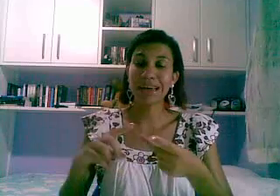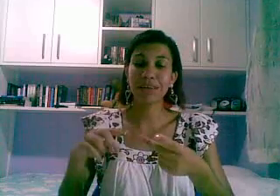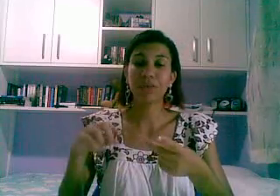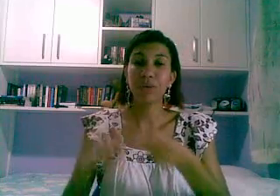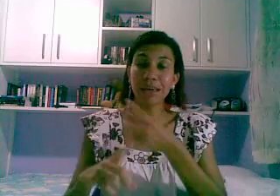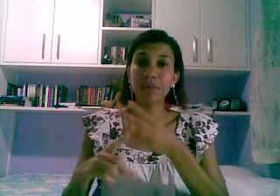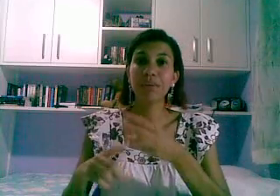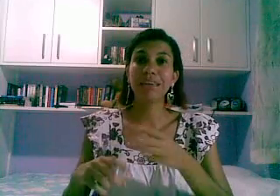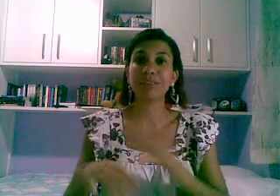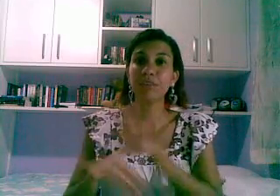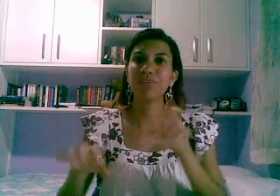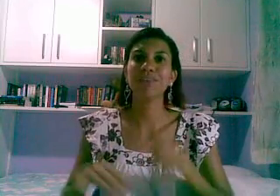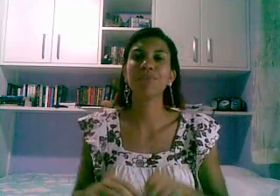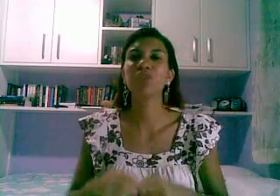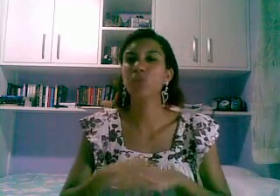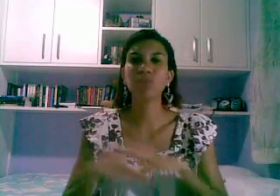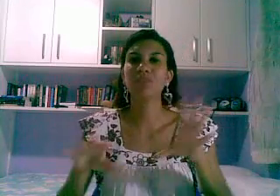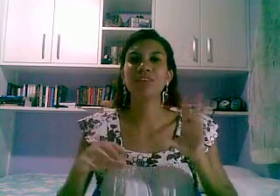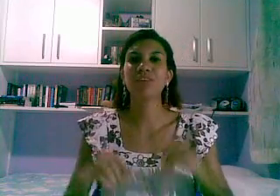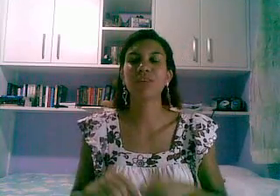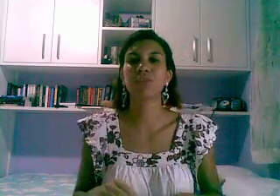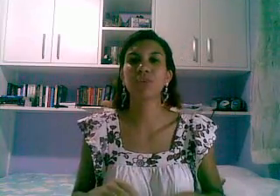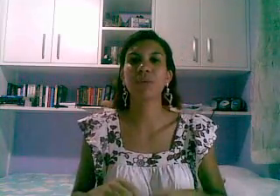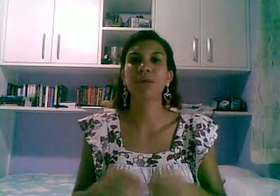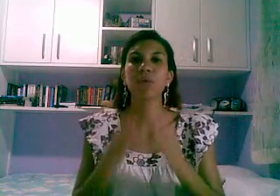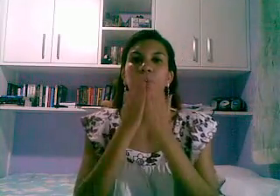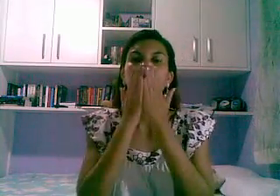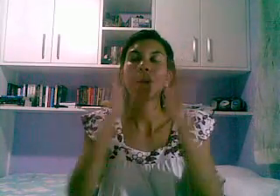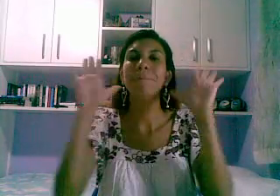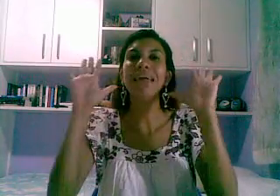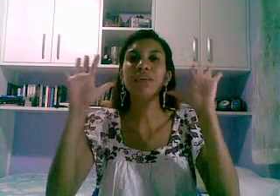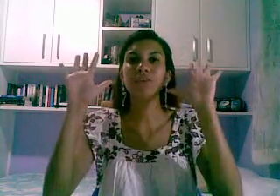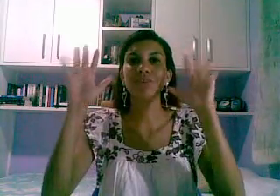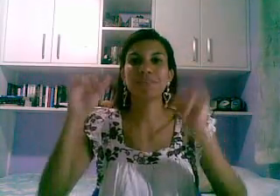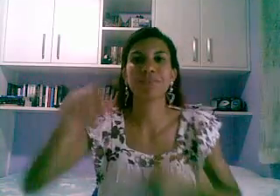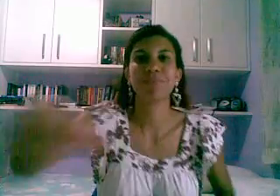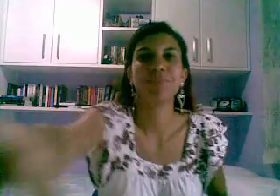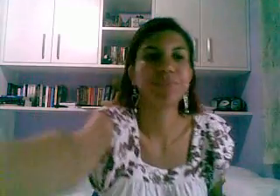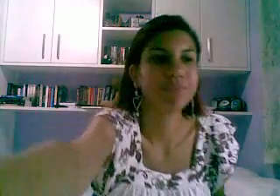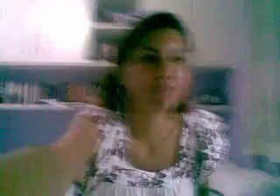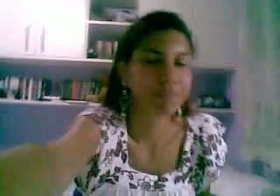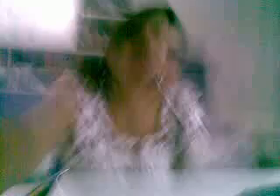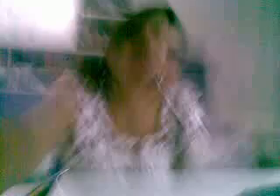chegaram o que eu li, enfim tudo que vocês já estão acostumados beijos e aí e aí